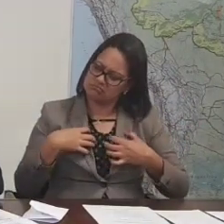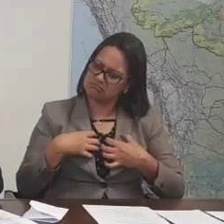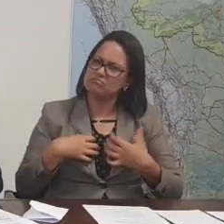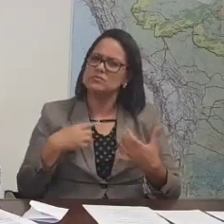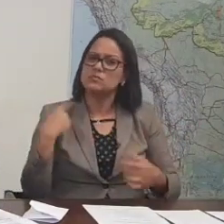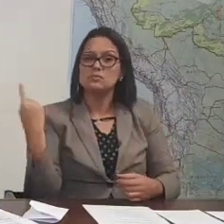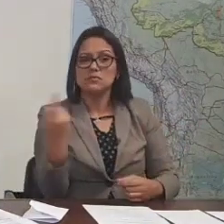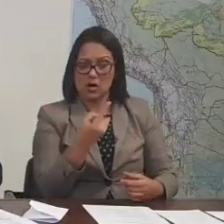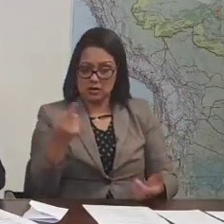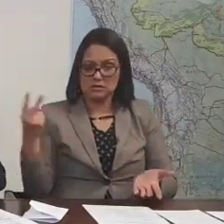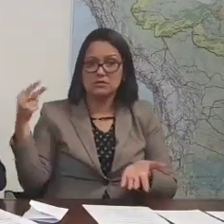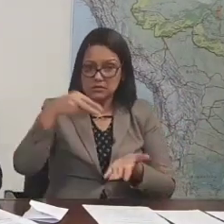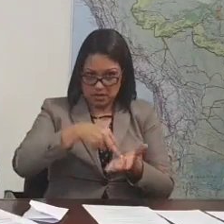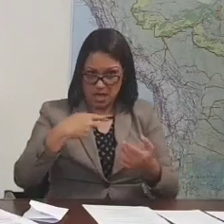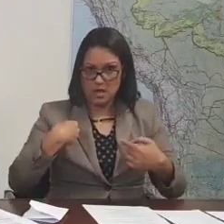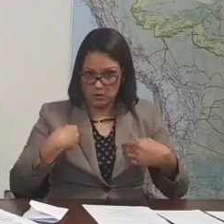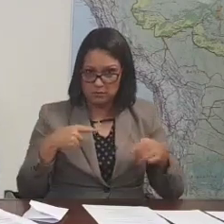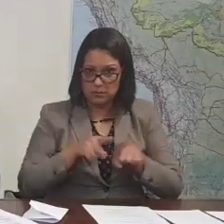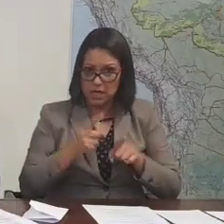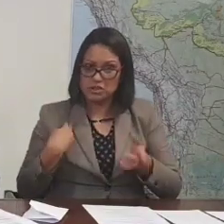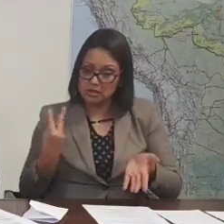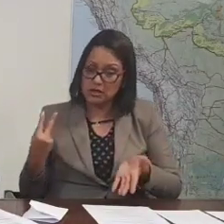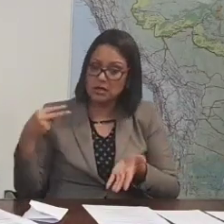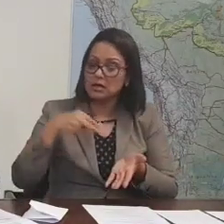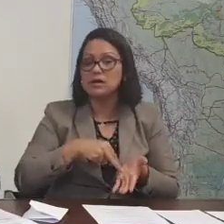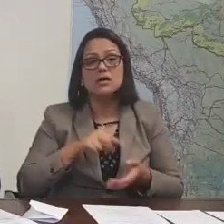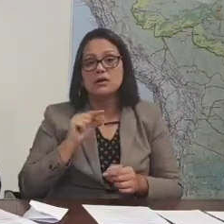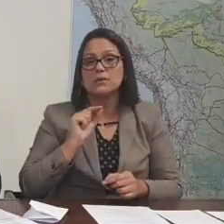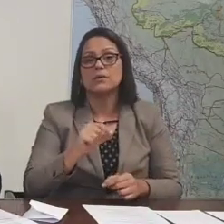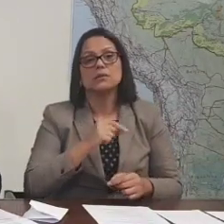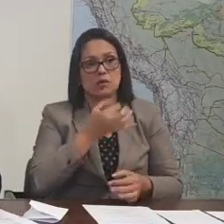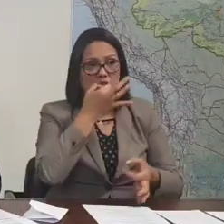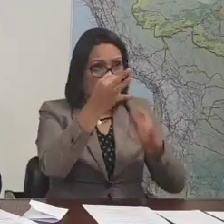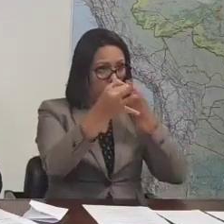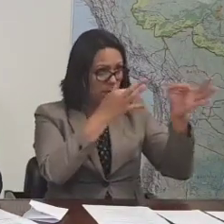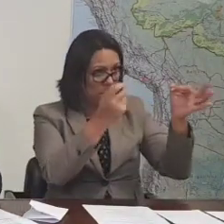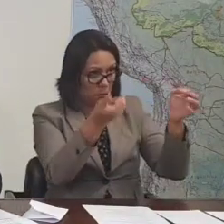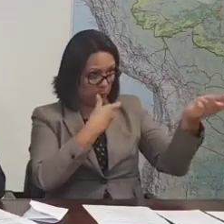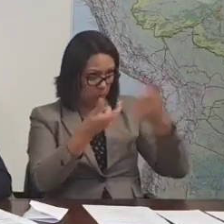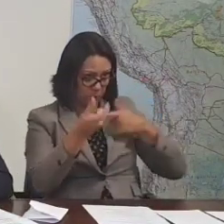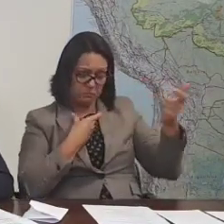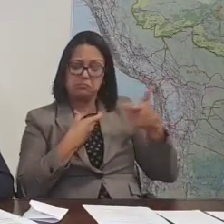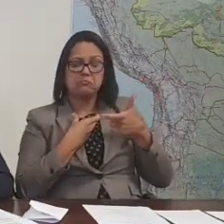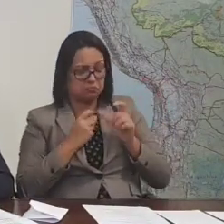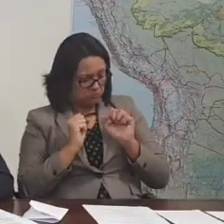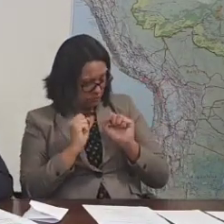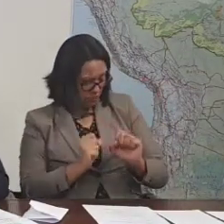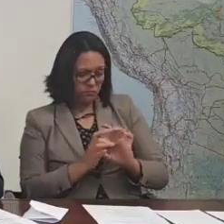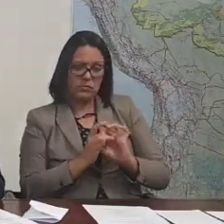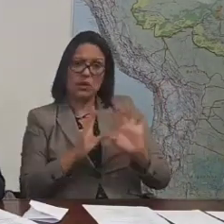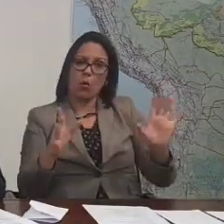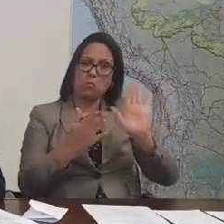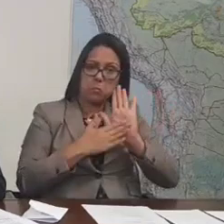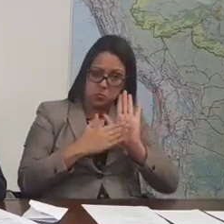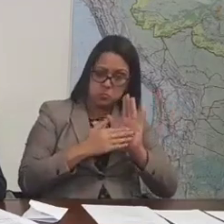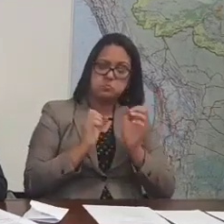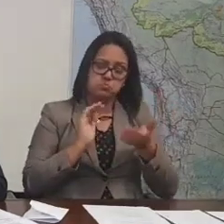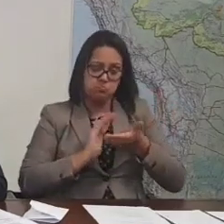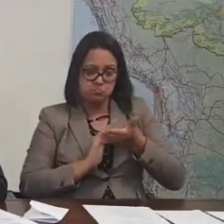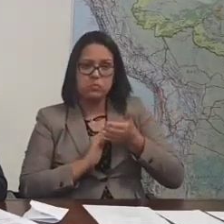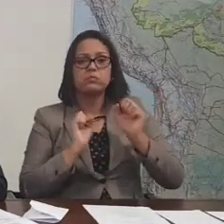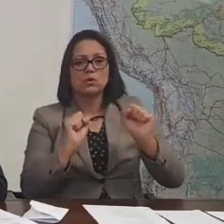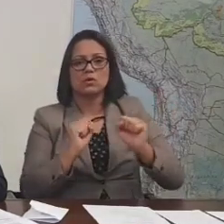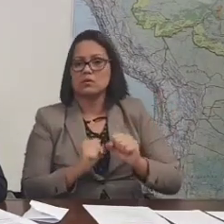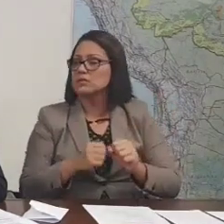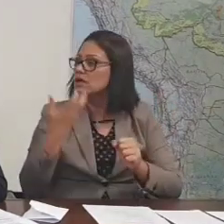Nós estamos aqui para ser, eu também principalmente, para ser criticado ou elogiado. Não tem problema nenhum. Alguma coisa